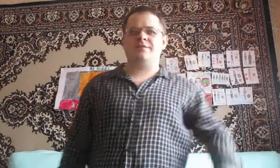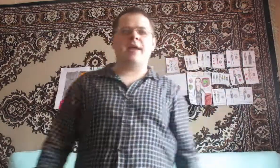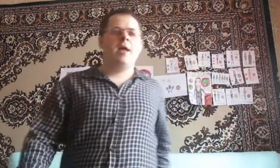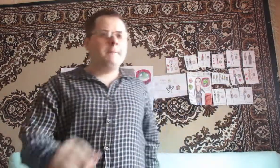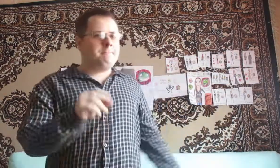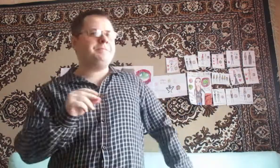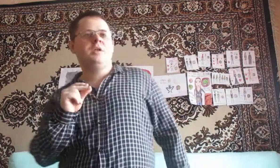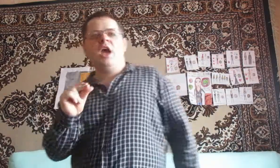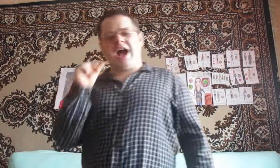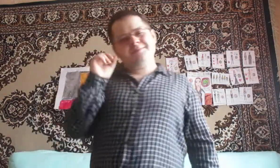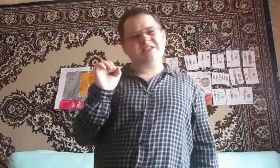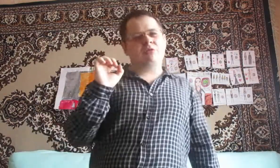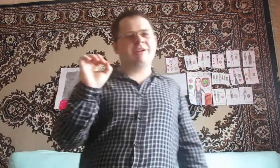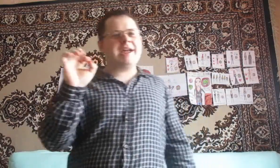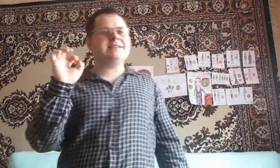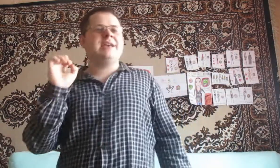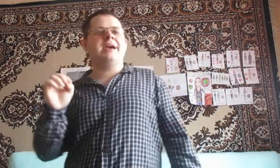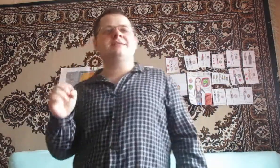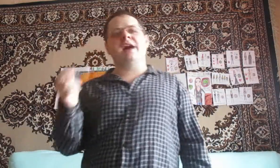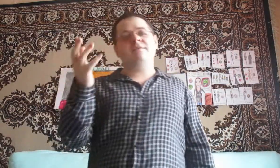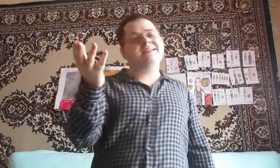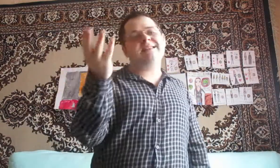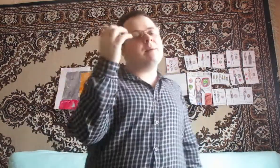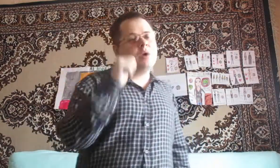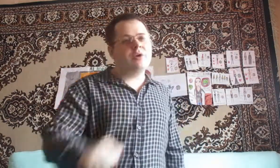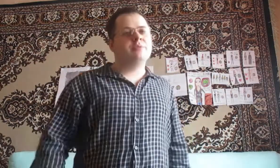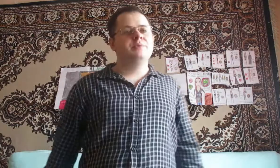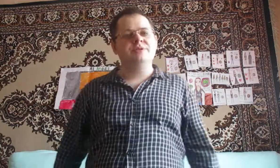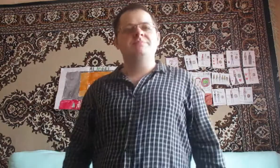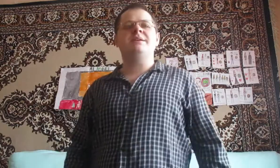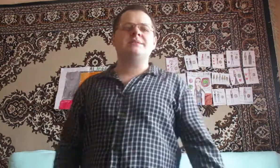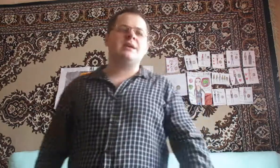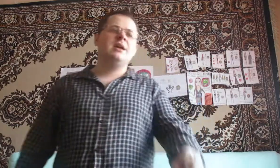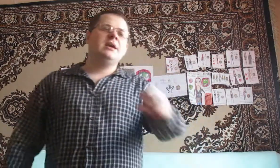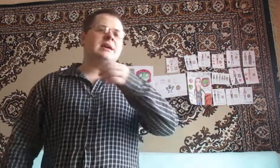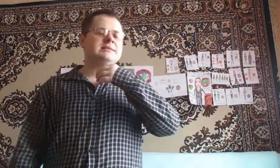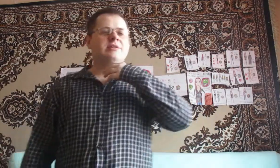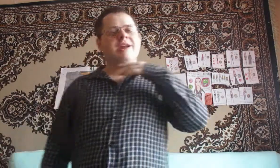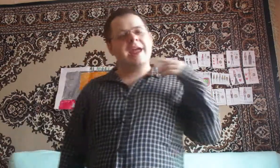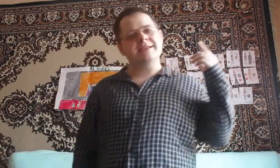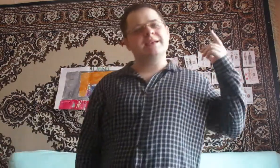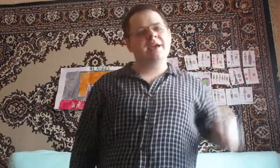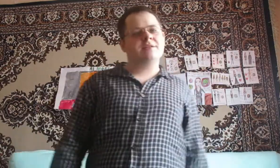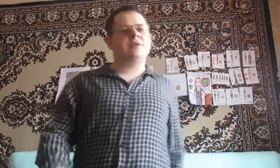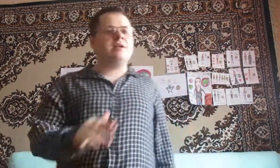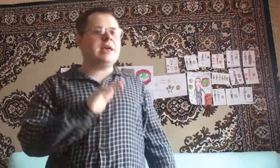век I'm so crazy, давай с тобою будем вместе Если crazy, то не